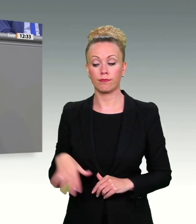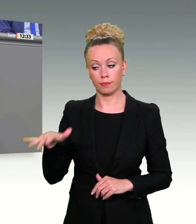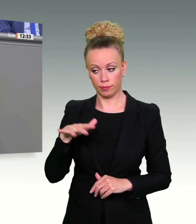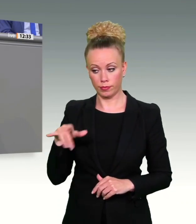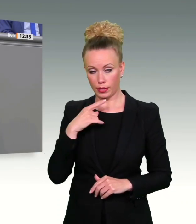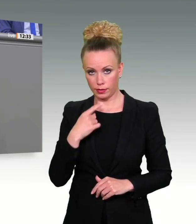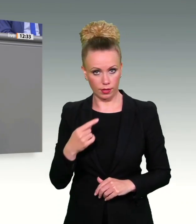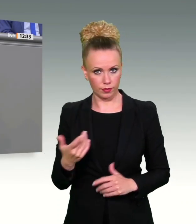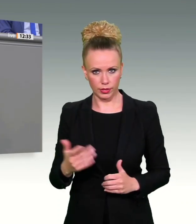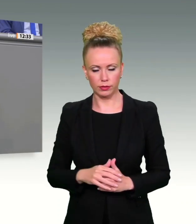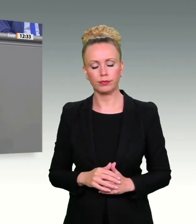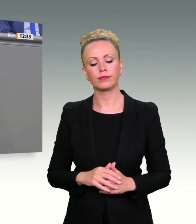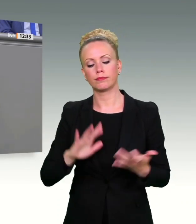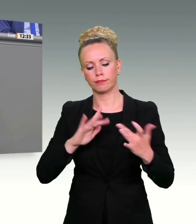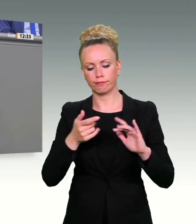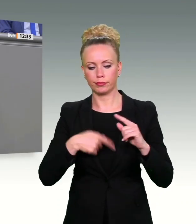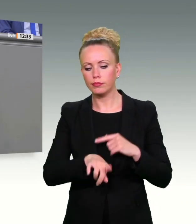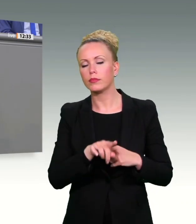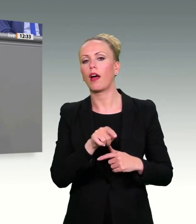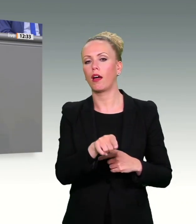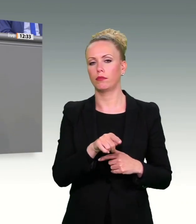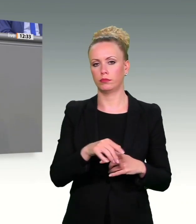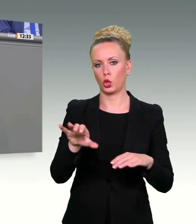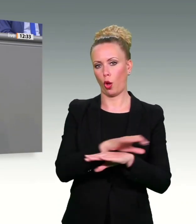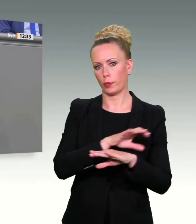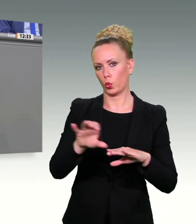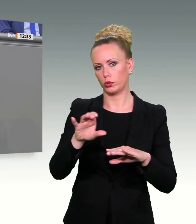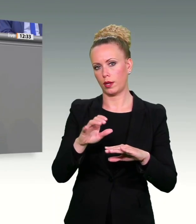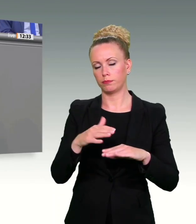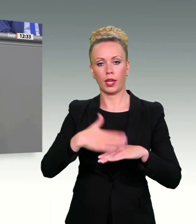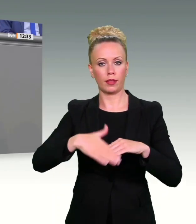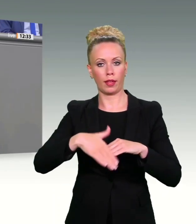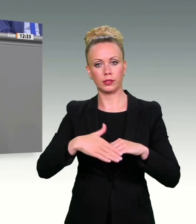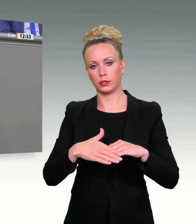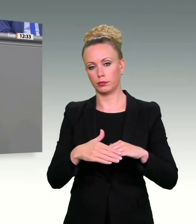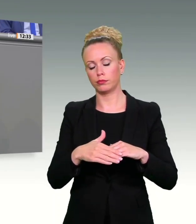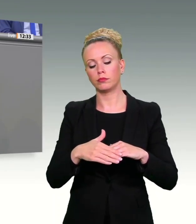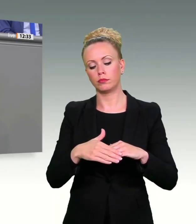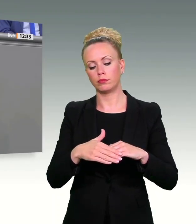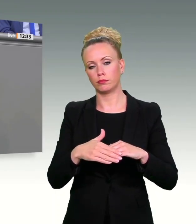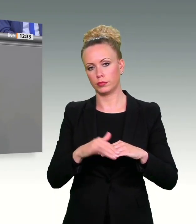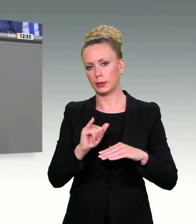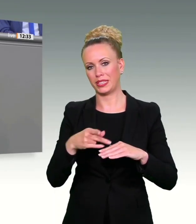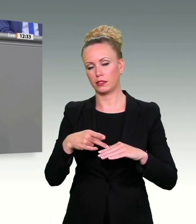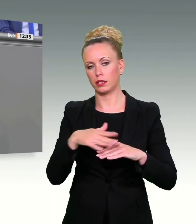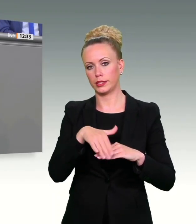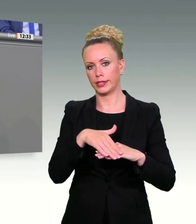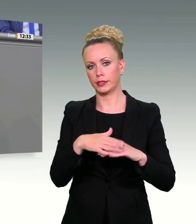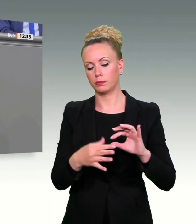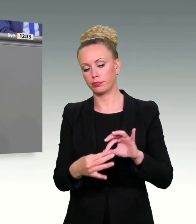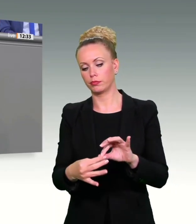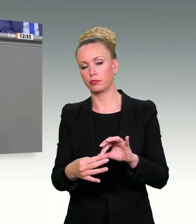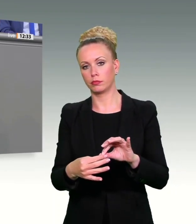IP-Adresse des Computers oder des Endgerätes, mit dem eine entsprechende Datei erworben, verbreitet,